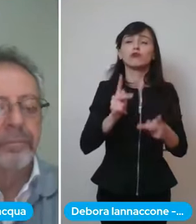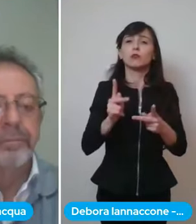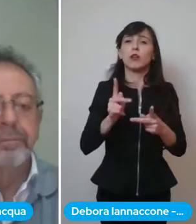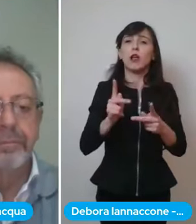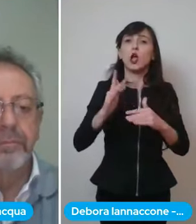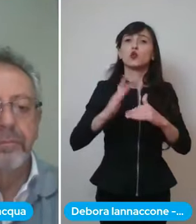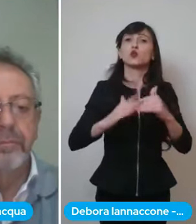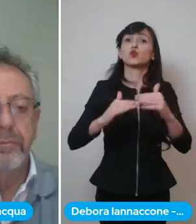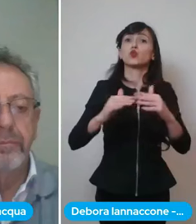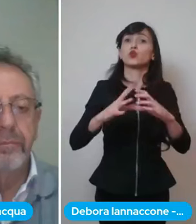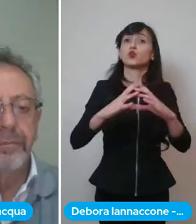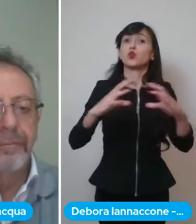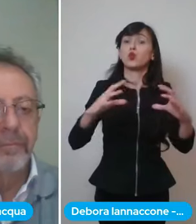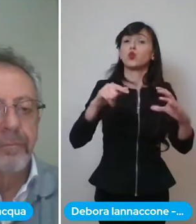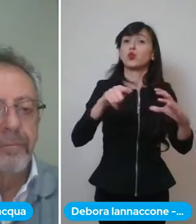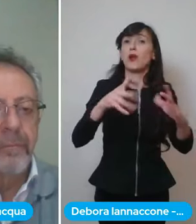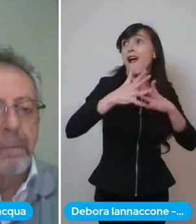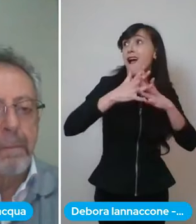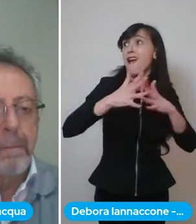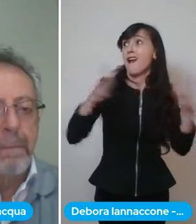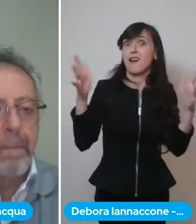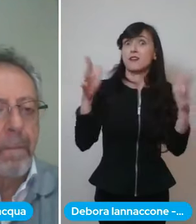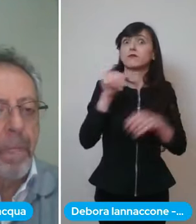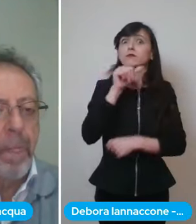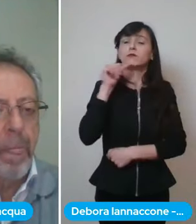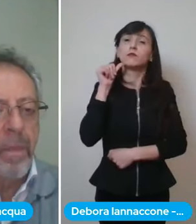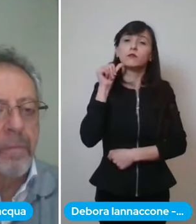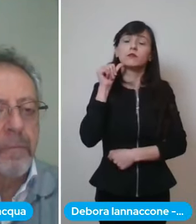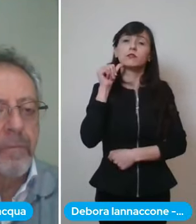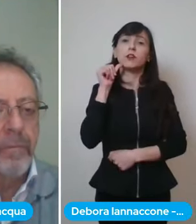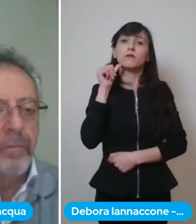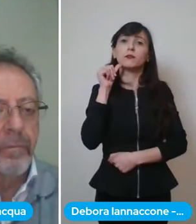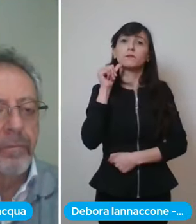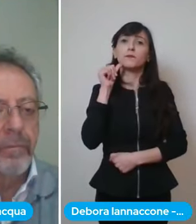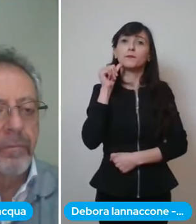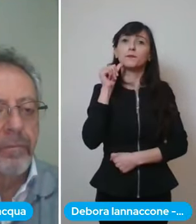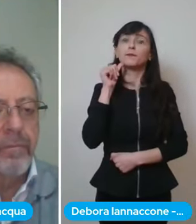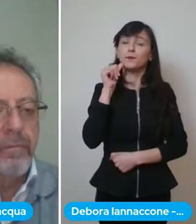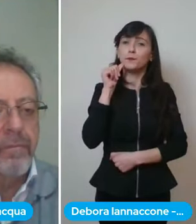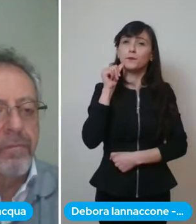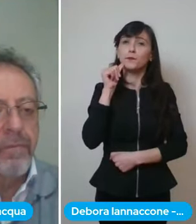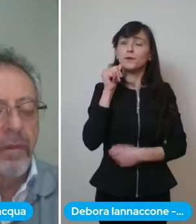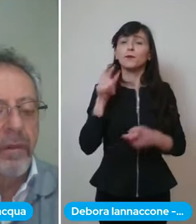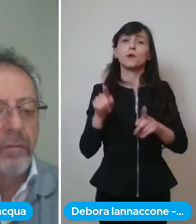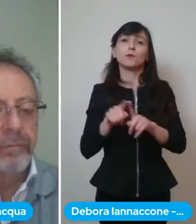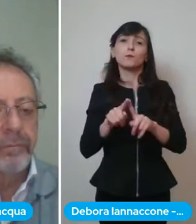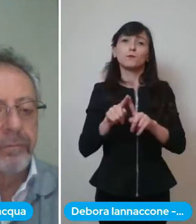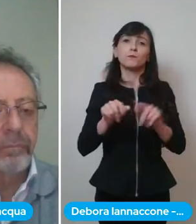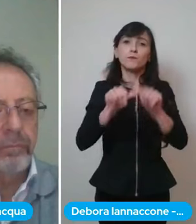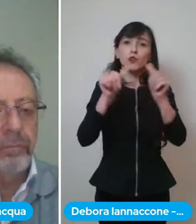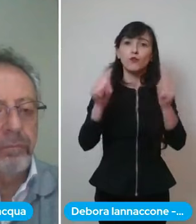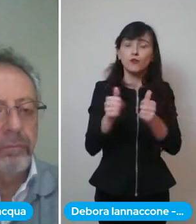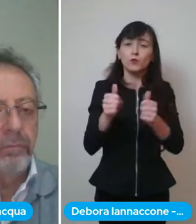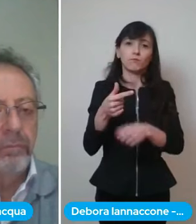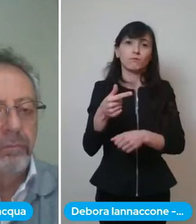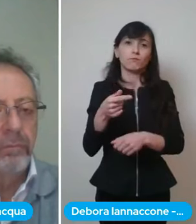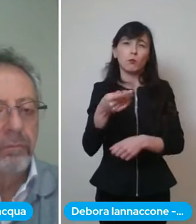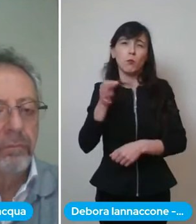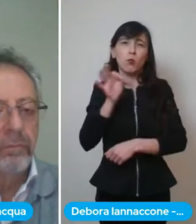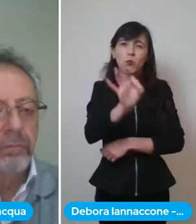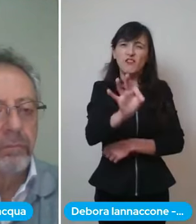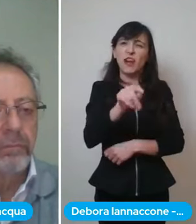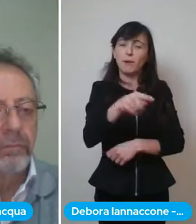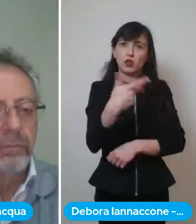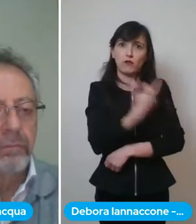molto ampia per fare diciamo una sorta di punto di riferimento per le vaccinazioni